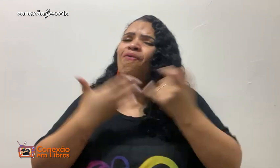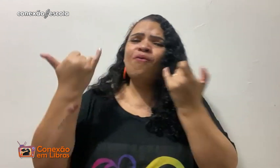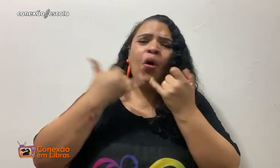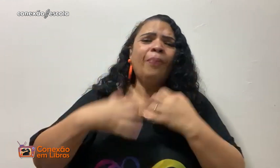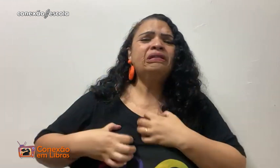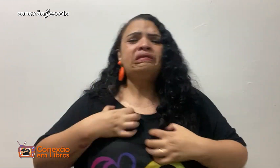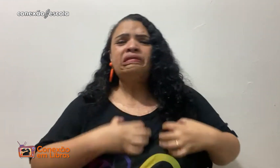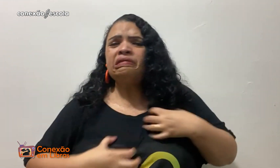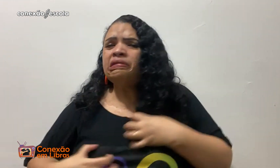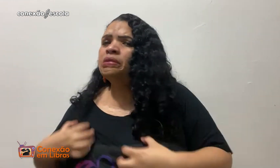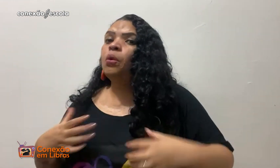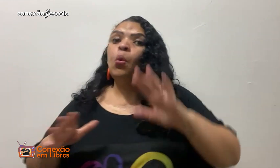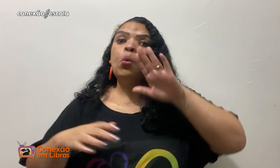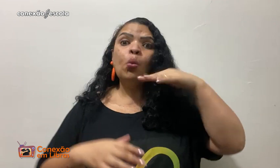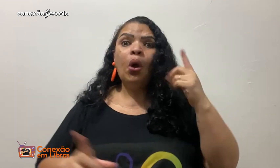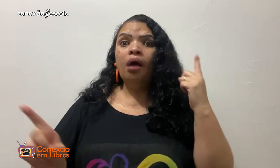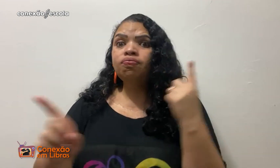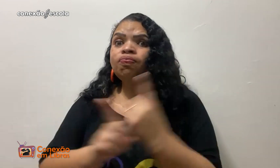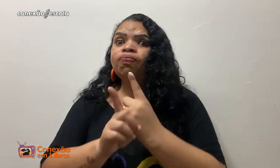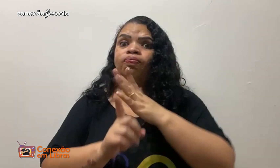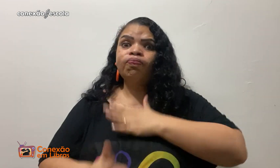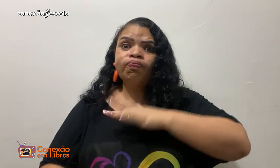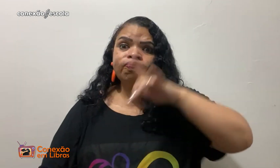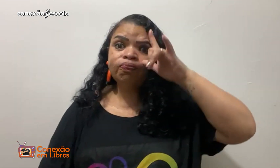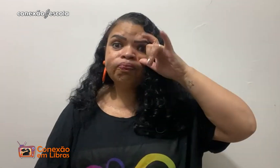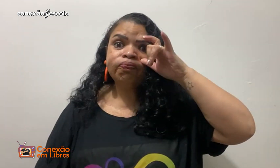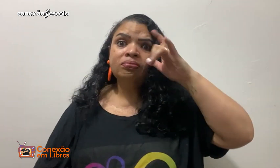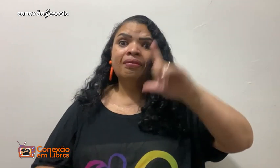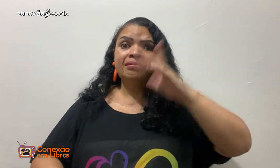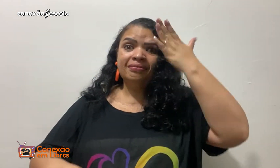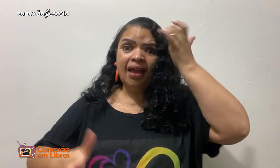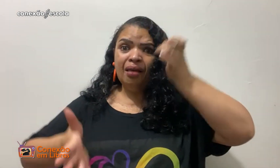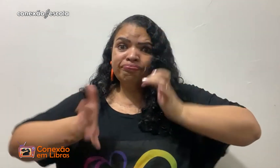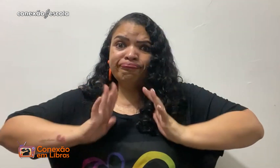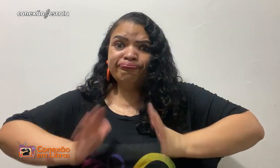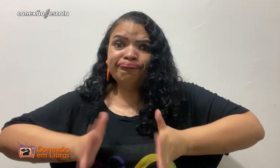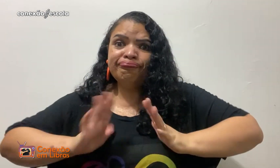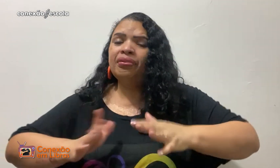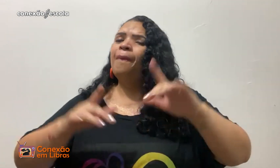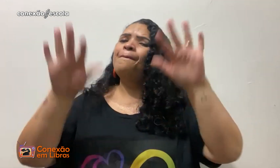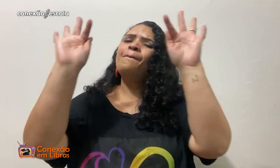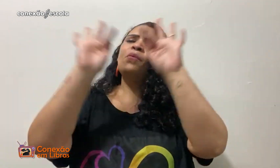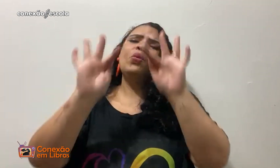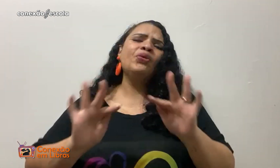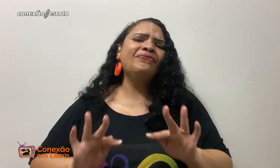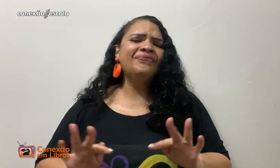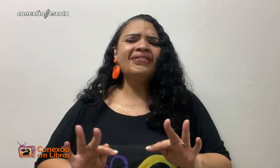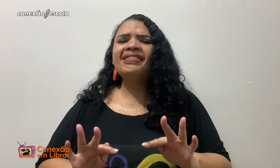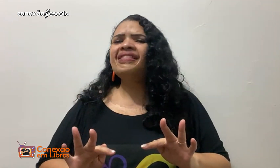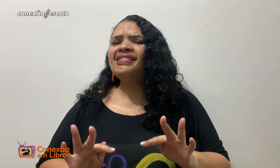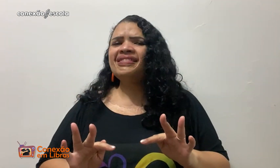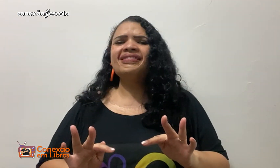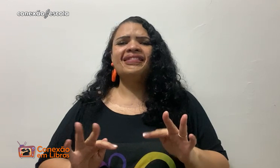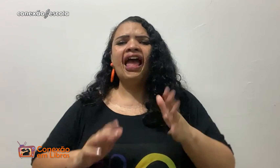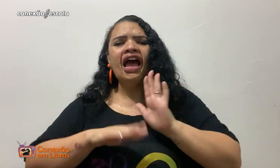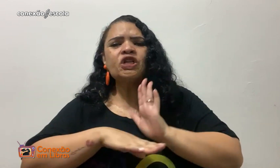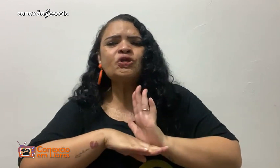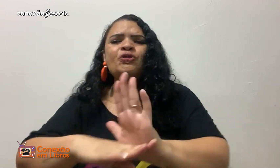e muitos surdos ficam desesperados por falta de informação. E através do meu Instagram, pelo uso da língua de sinais, eu